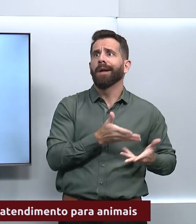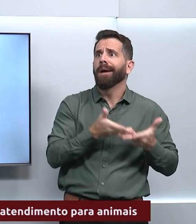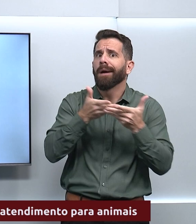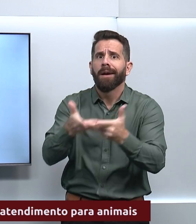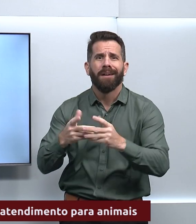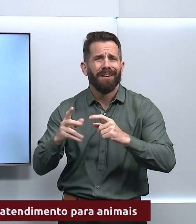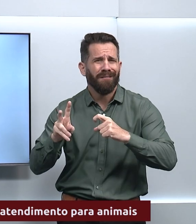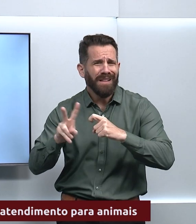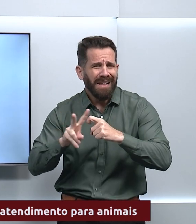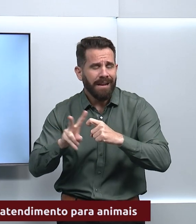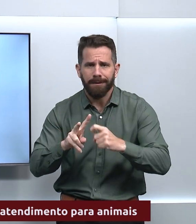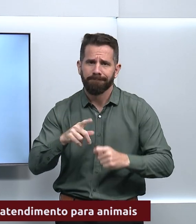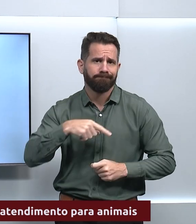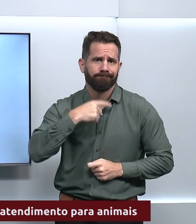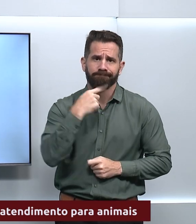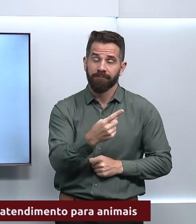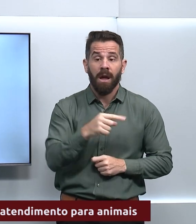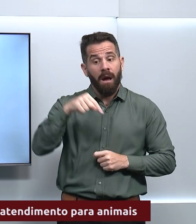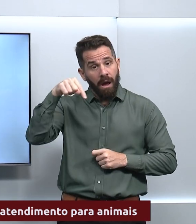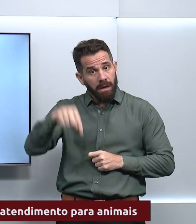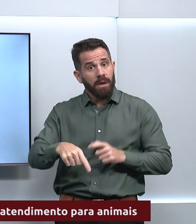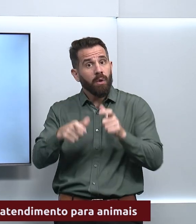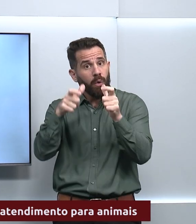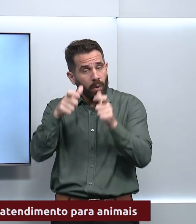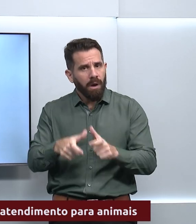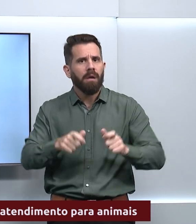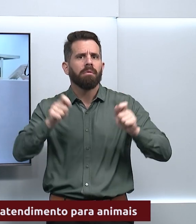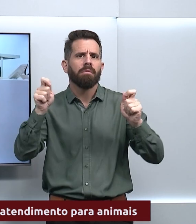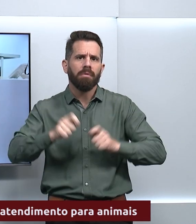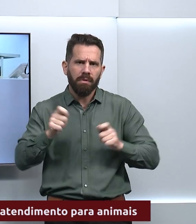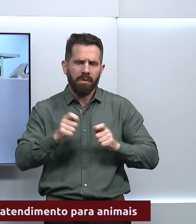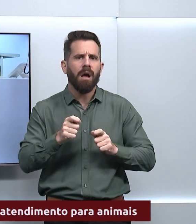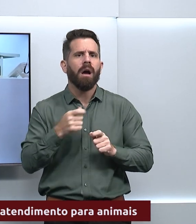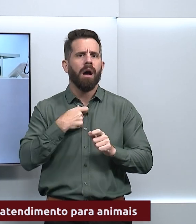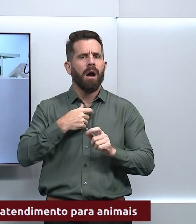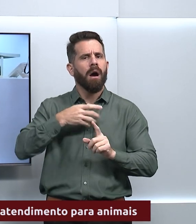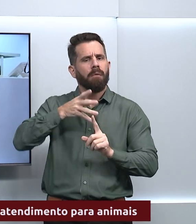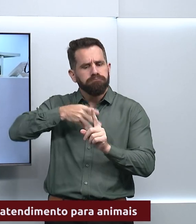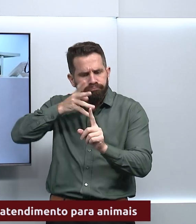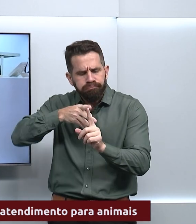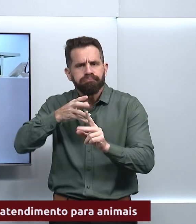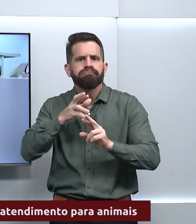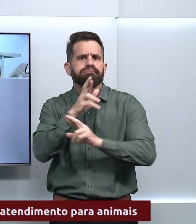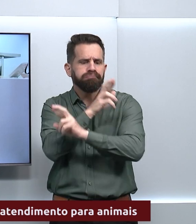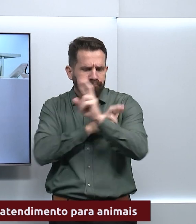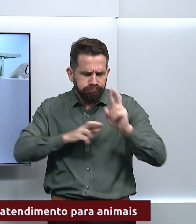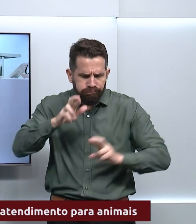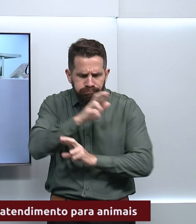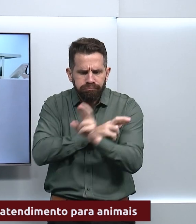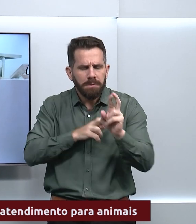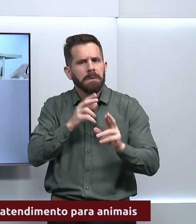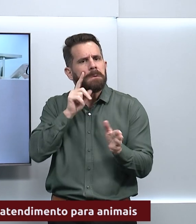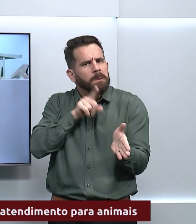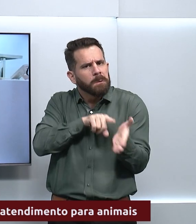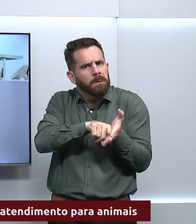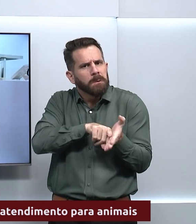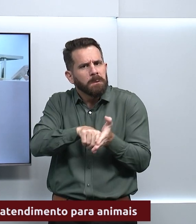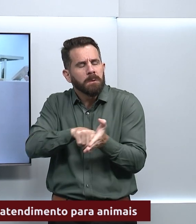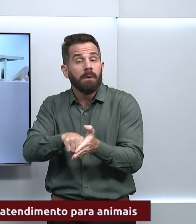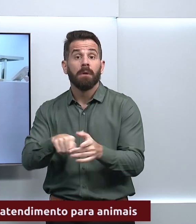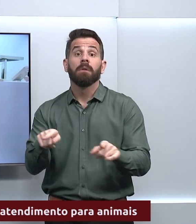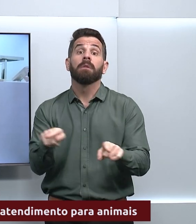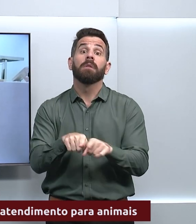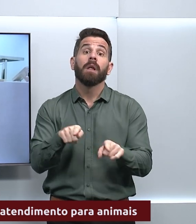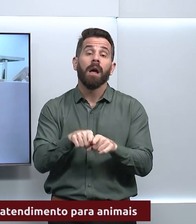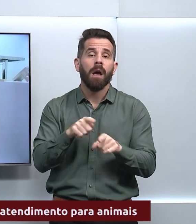veterinária. Então, aqui nós disponibilizamos consulta e também em questão de controle